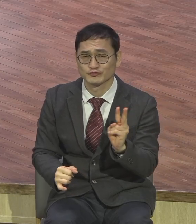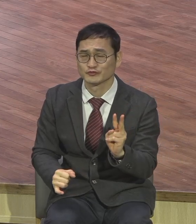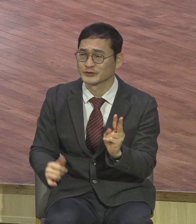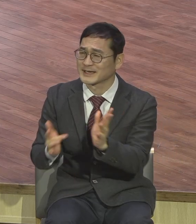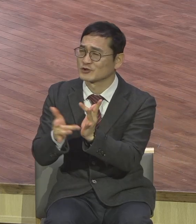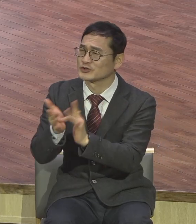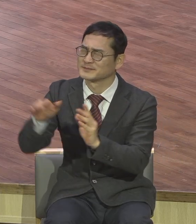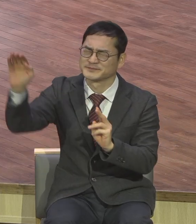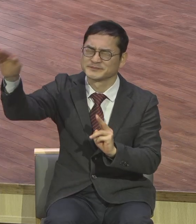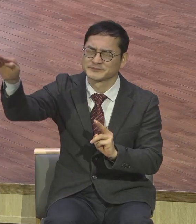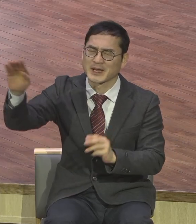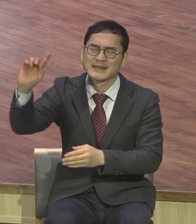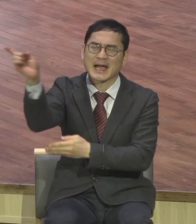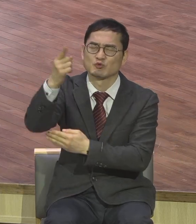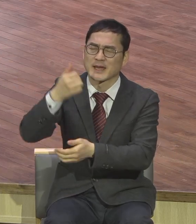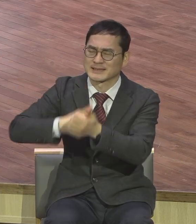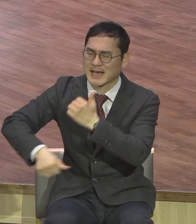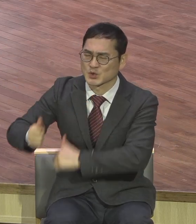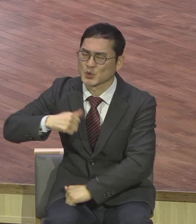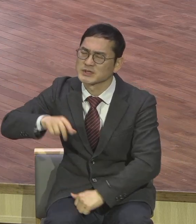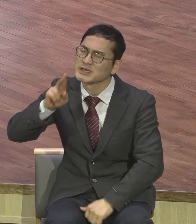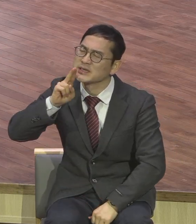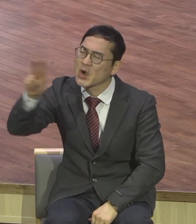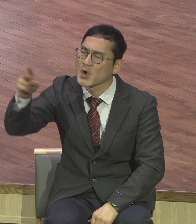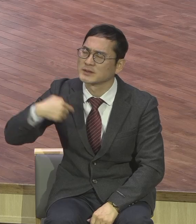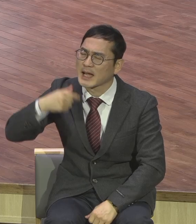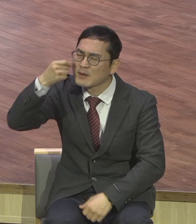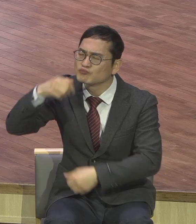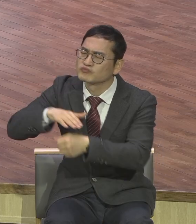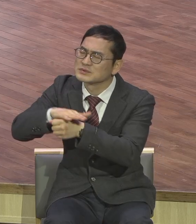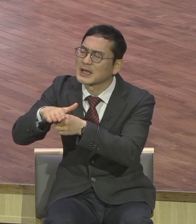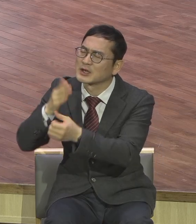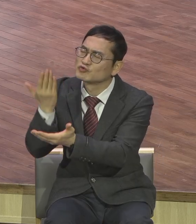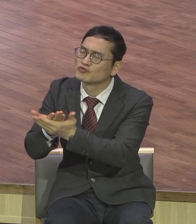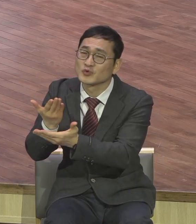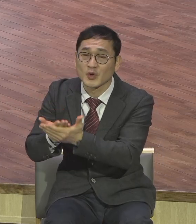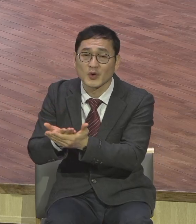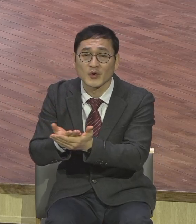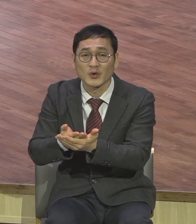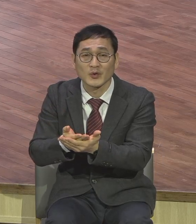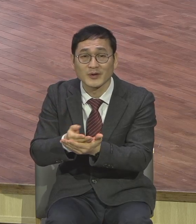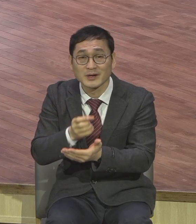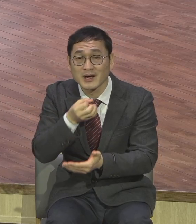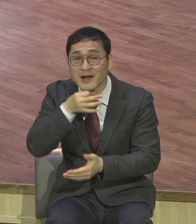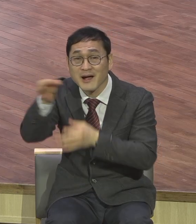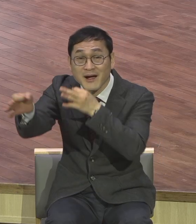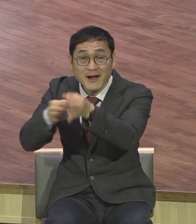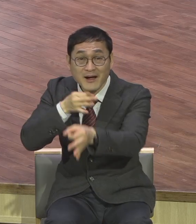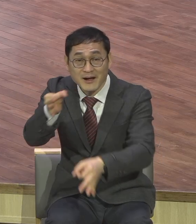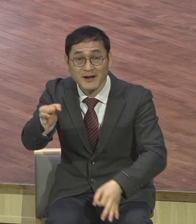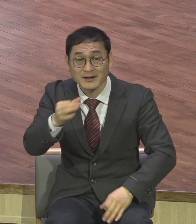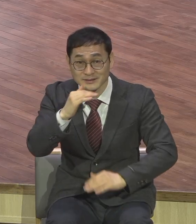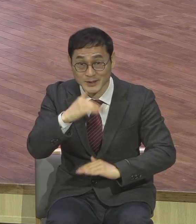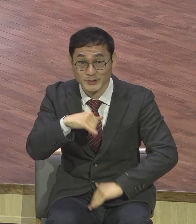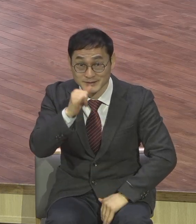따위세 자손이여 나를 불쌍히 주소서 이 보통만이 아니거든요 그러니까 따위세 자손이여 아니